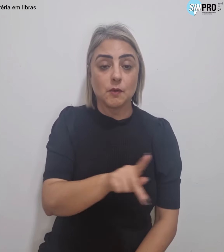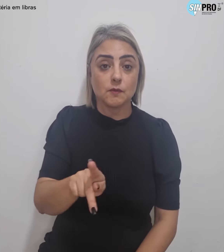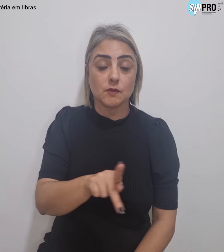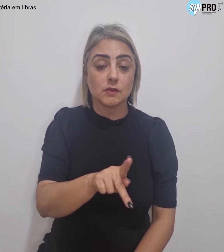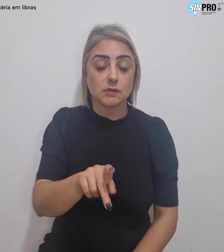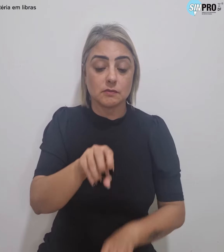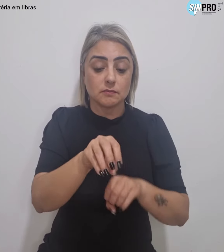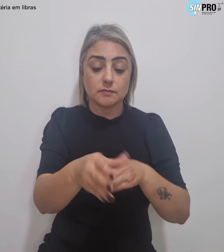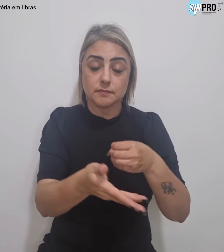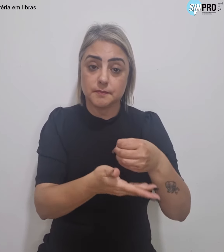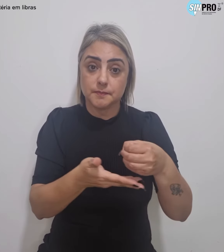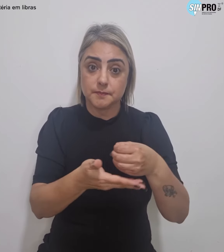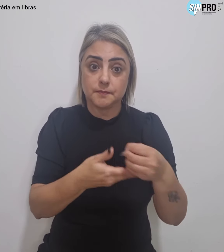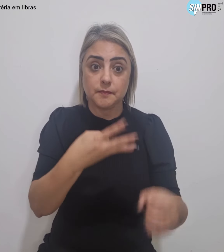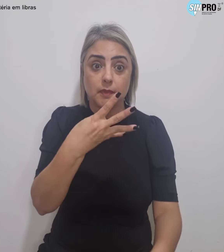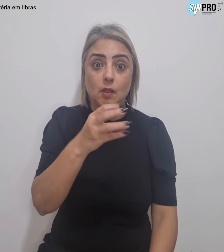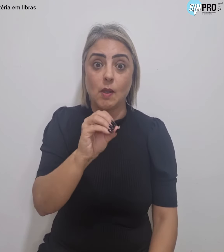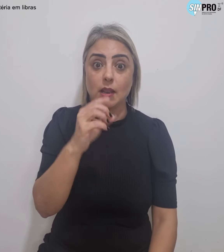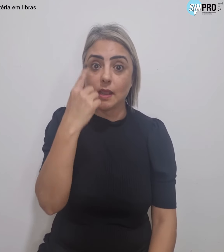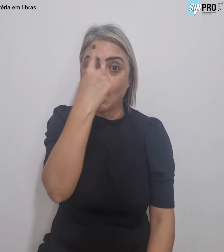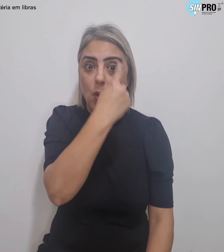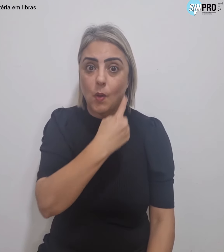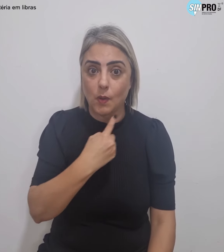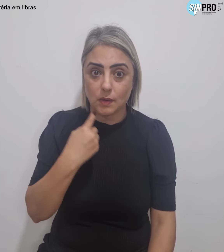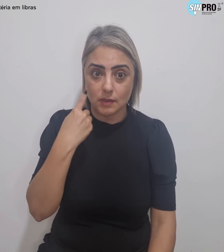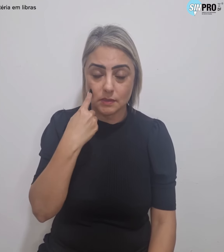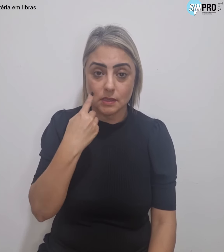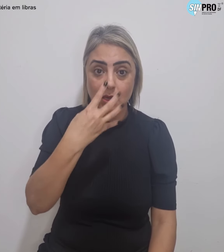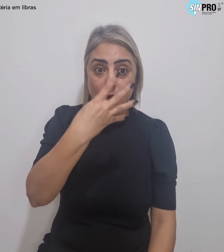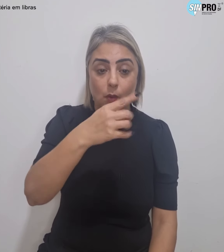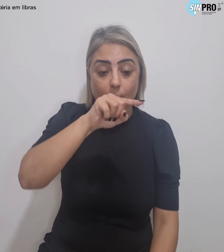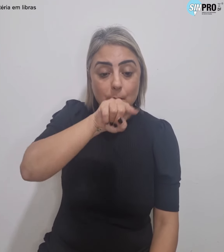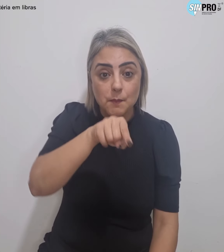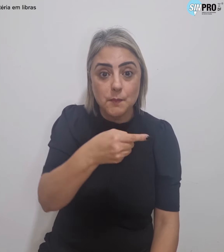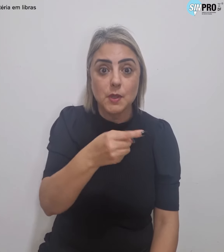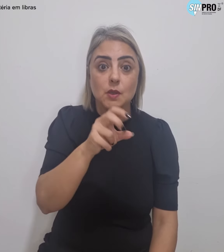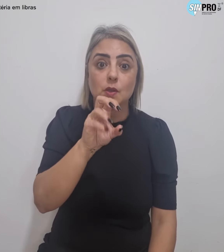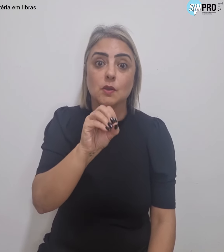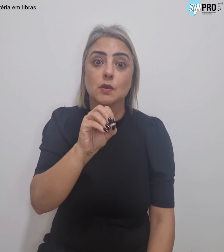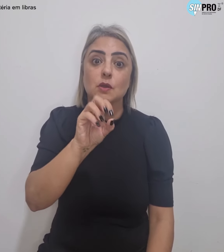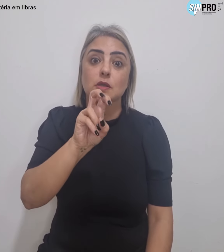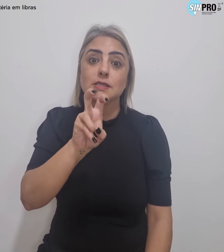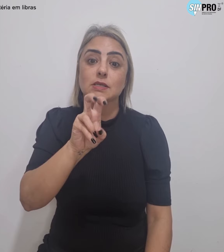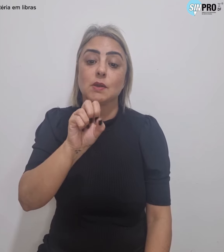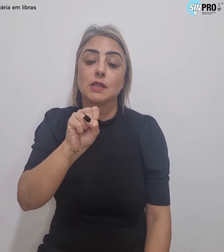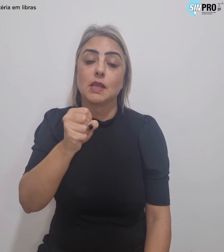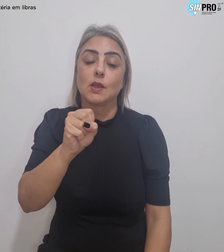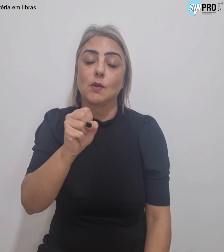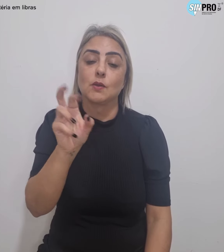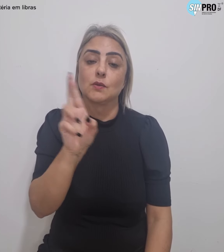Educação Básica, 40 horas, R$.058,87.